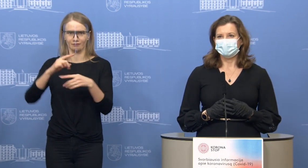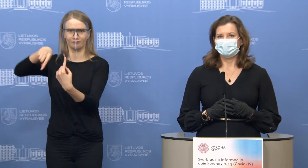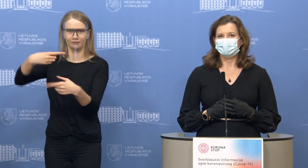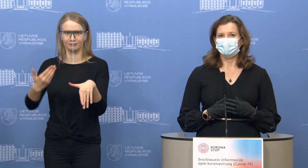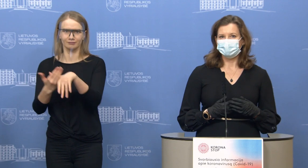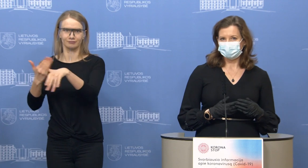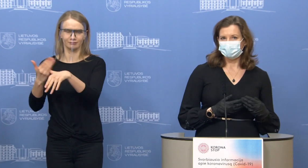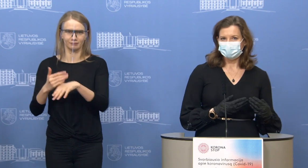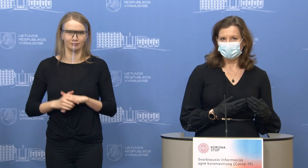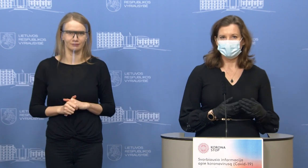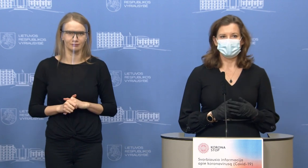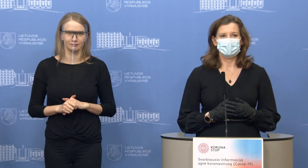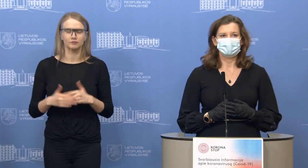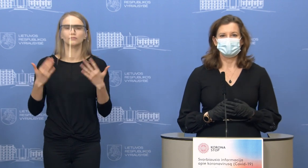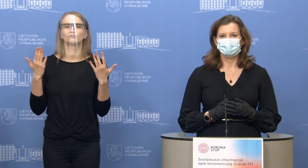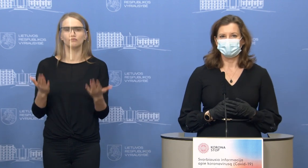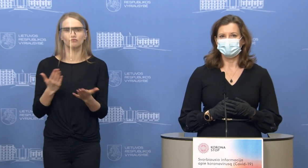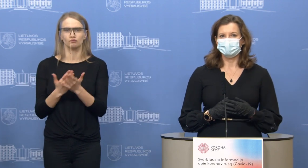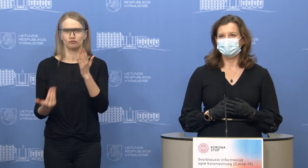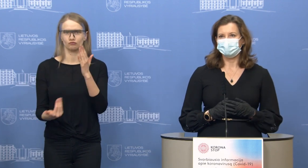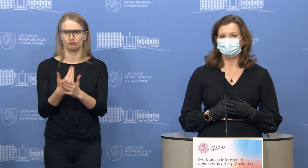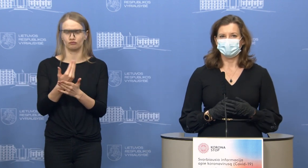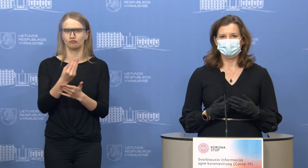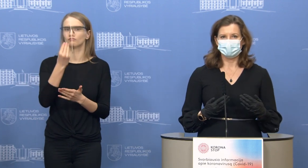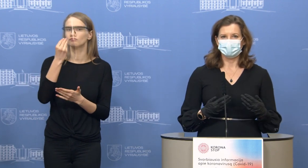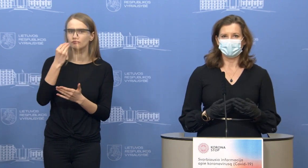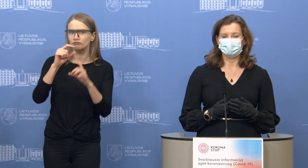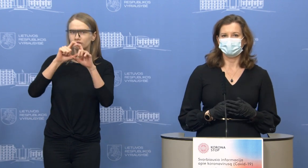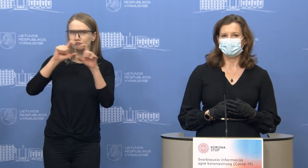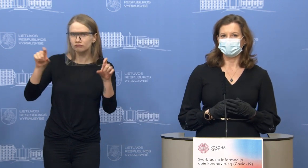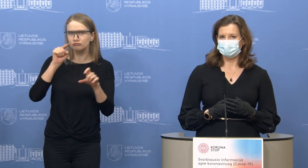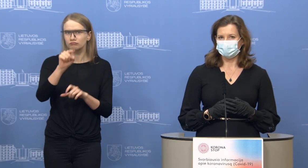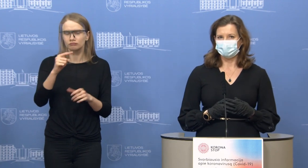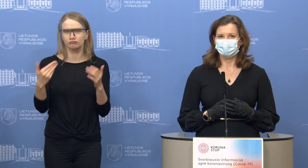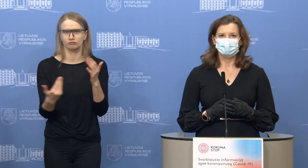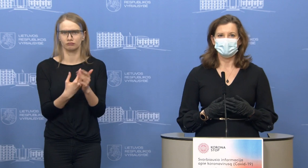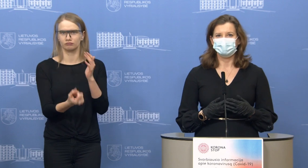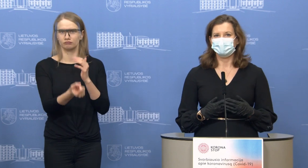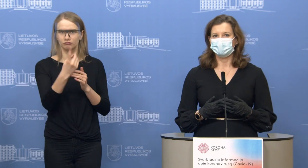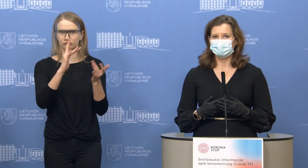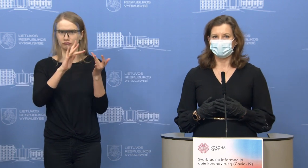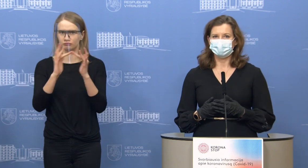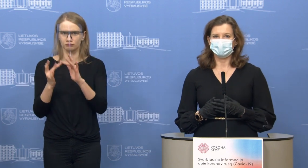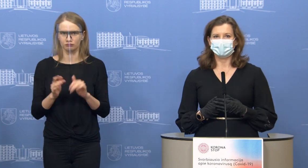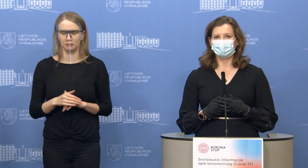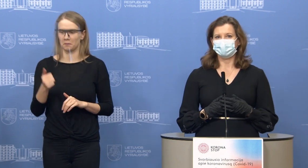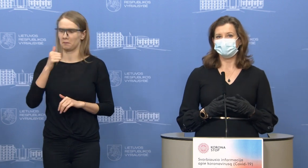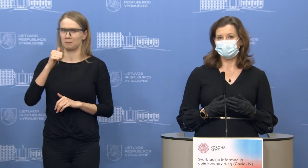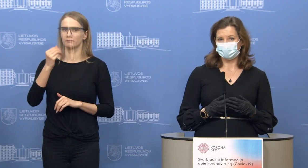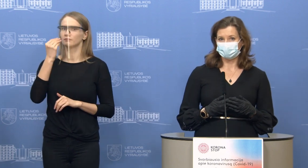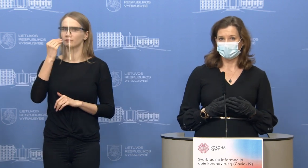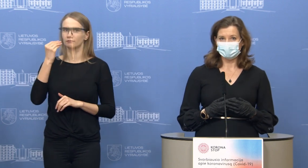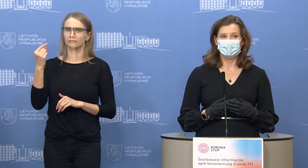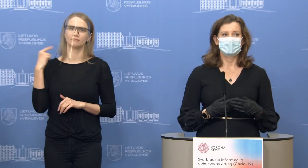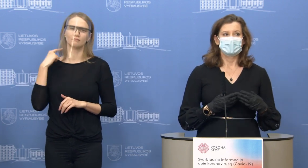kad įsisteigia maisto įmonės, netgi tokios įmonės, kurios pavyzdžiui viena iš įmonių 27 metus prekėvo